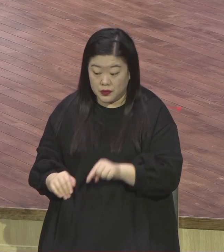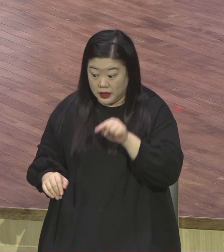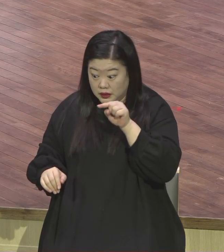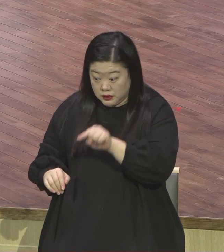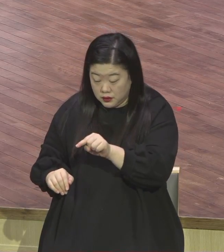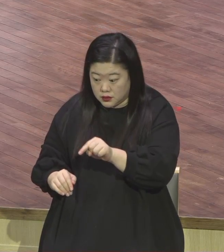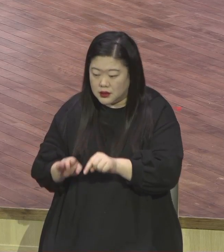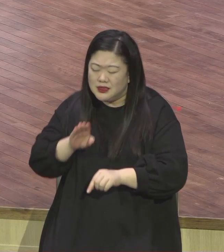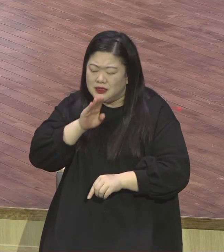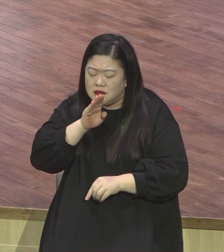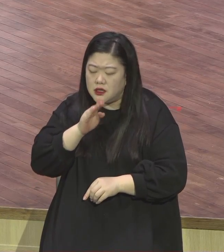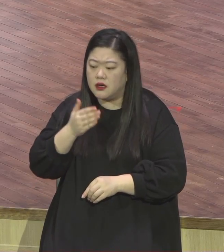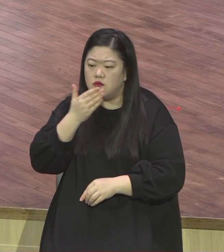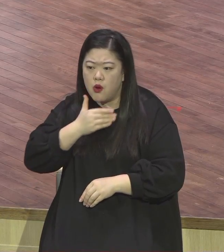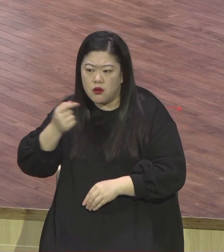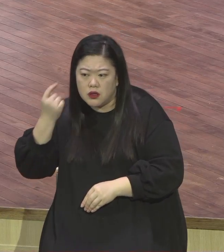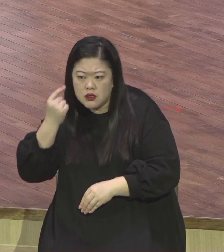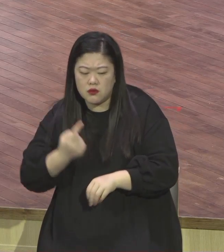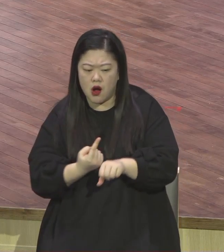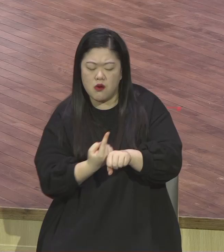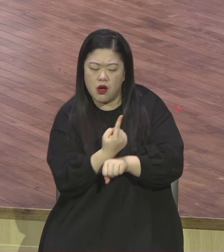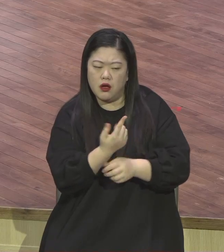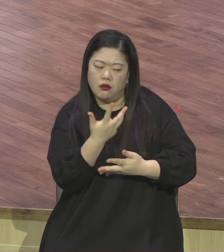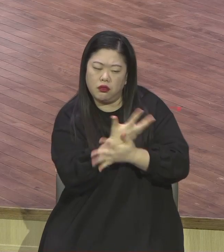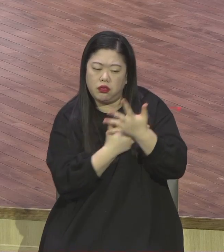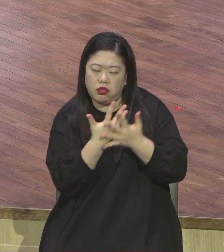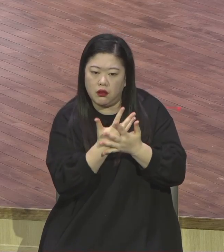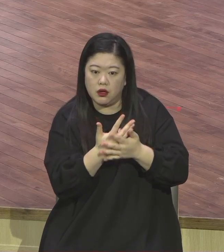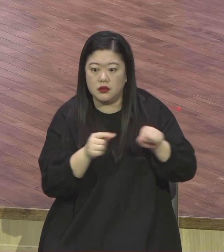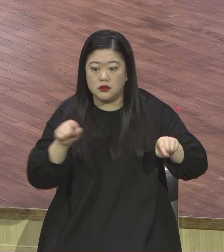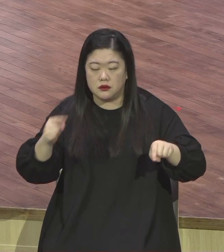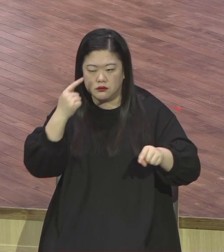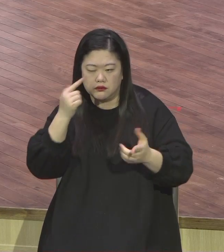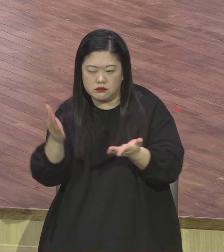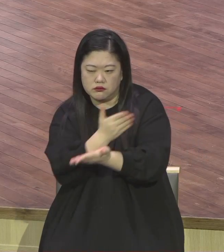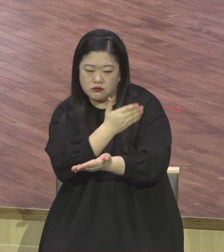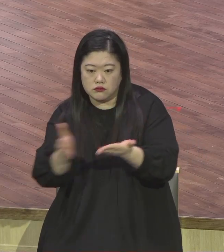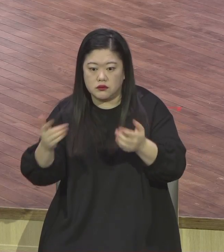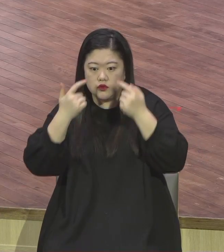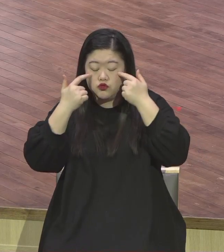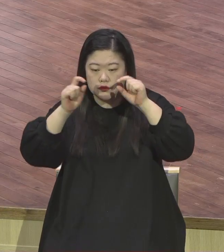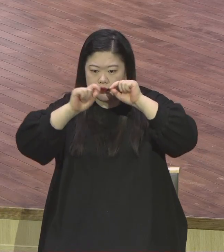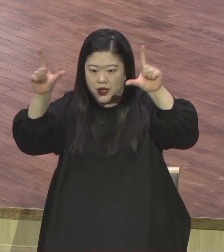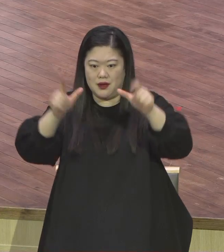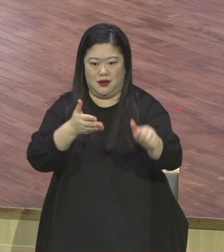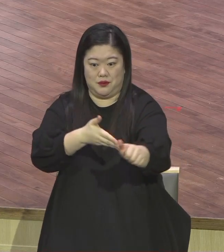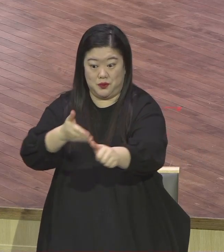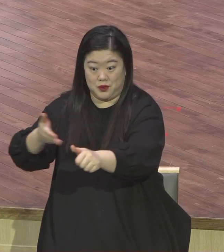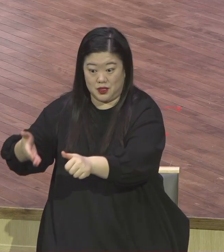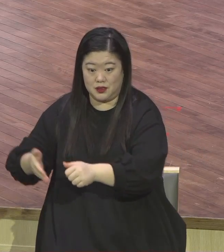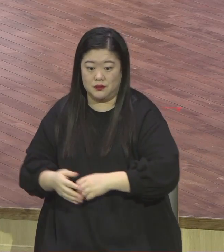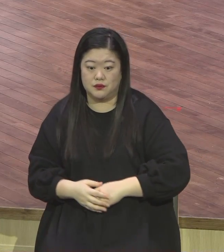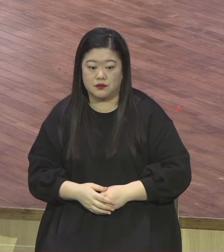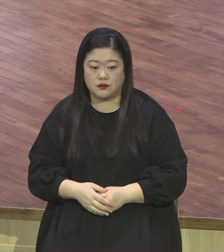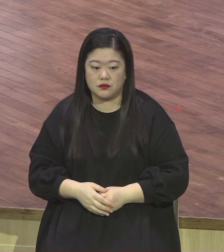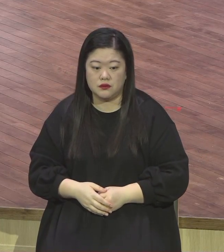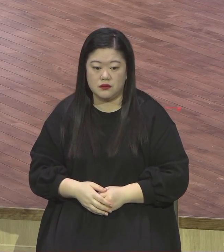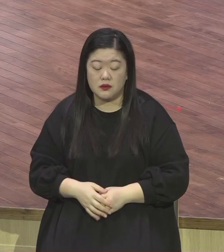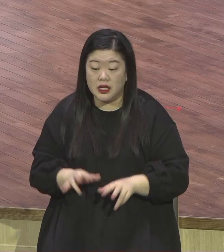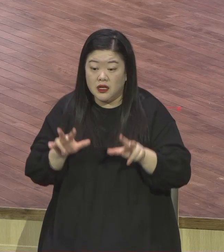비본질을 구분하는 영안의 열리는 날씨가 생활되기 바랍니다. 영안이 열려야 돼요. 내가 왜 이렇게 갈등하지? 내가 왜